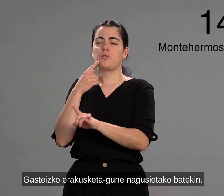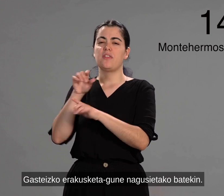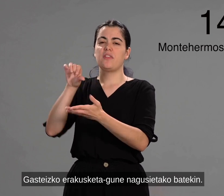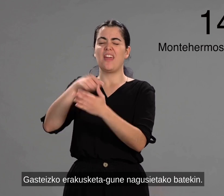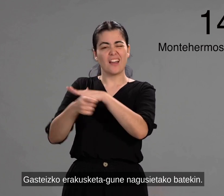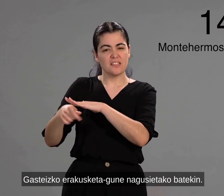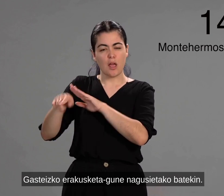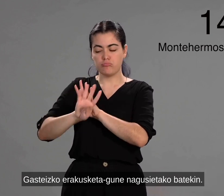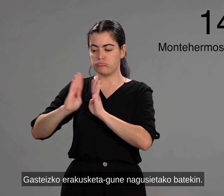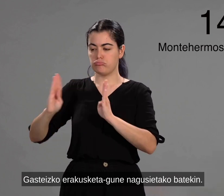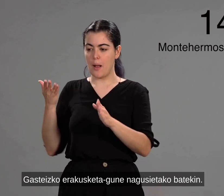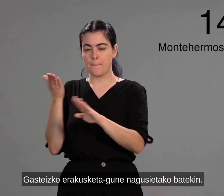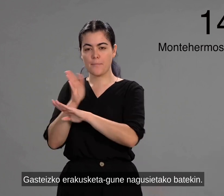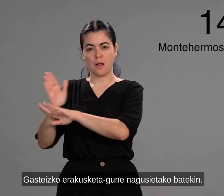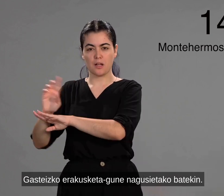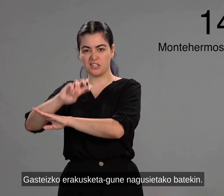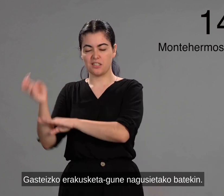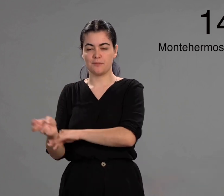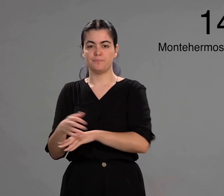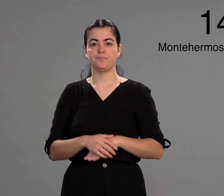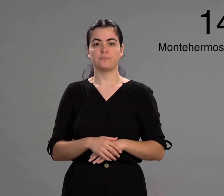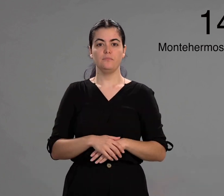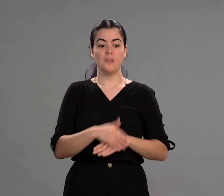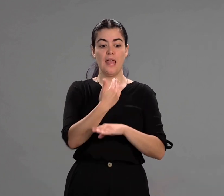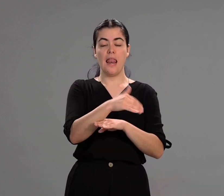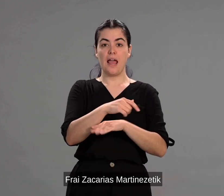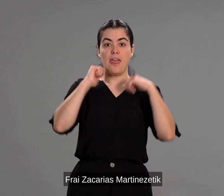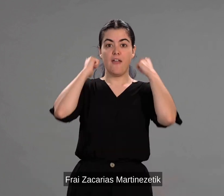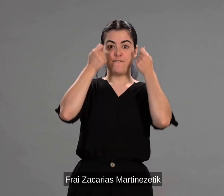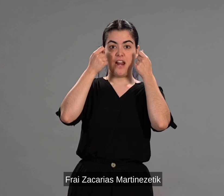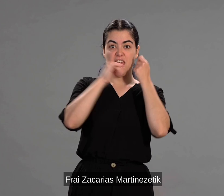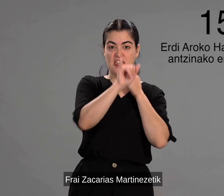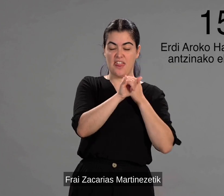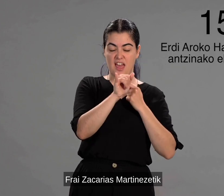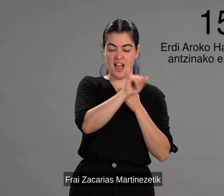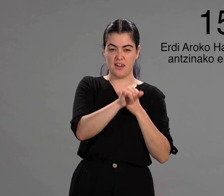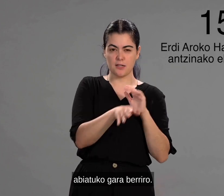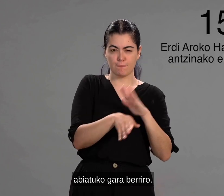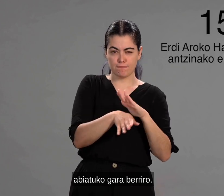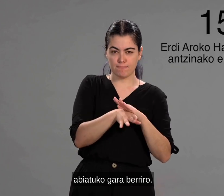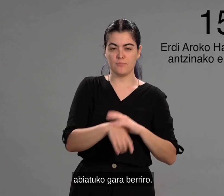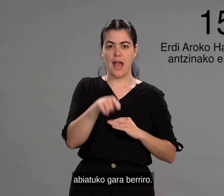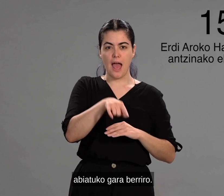gazteizko erakusketa gunen agusietako batekin. Frai Zakarias Martinezetik abiatuko gara berriro.